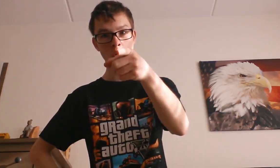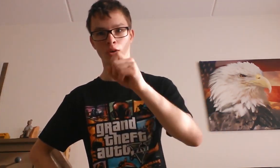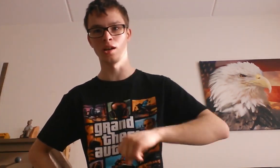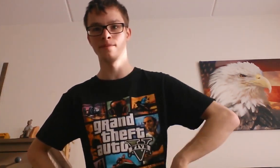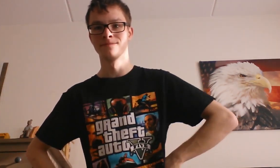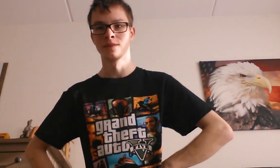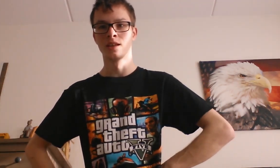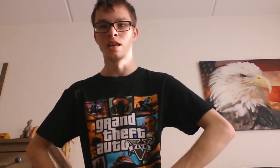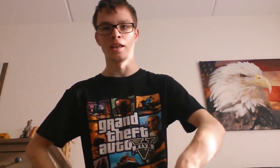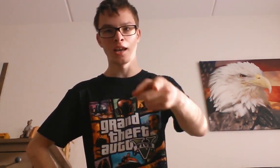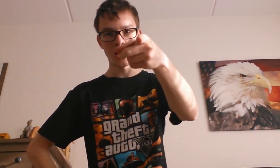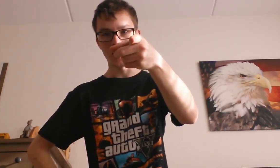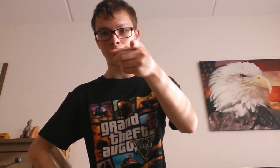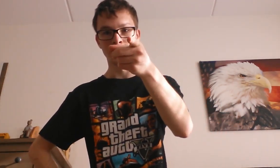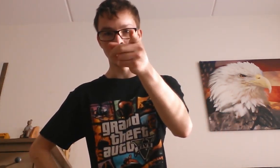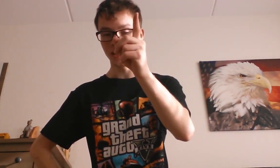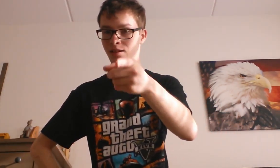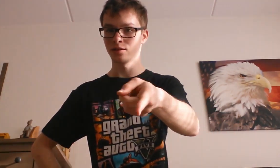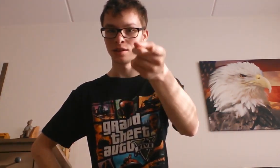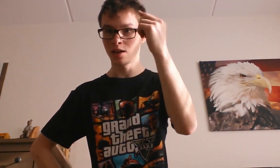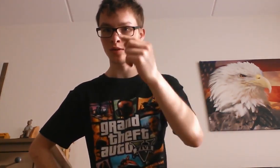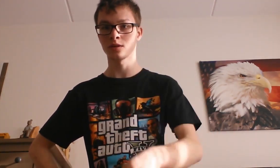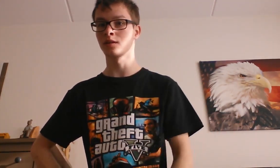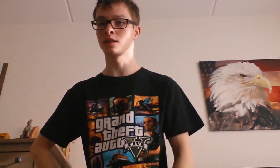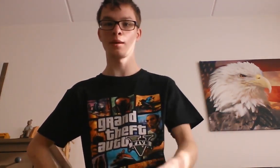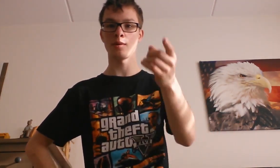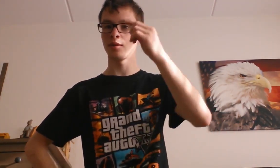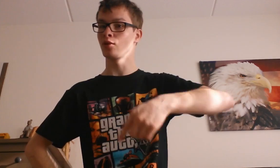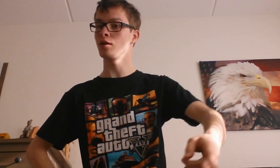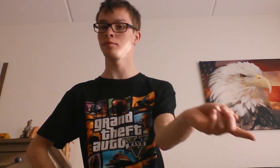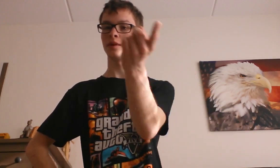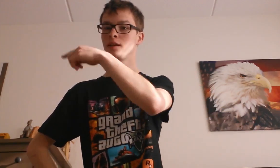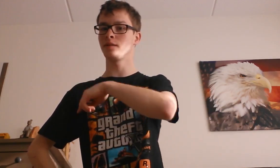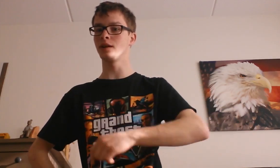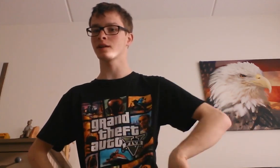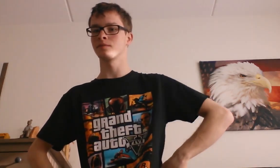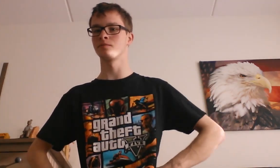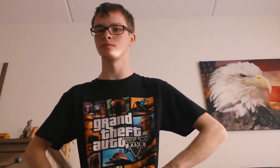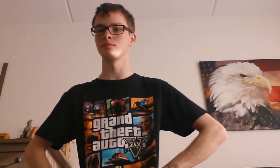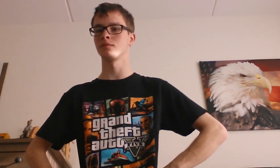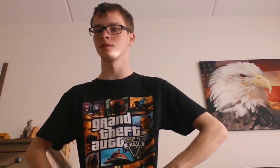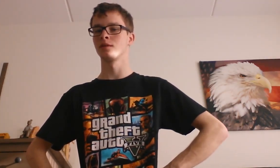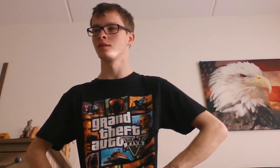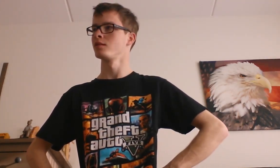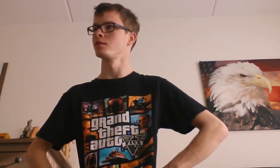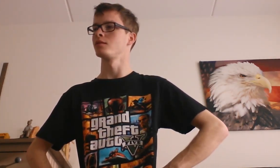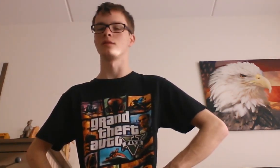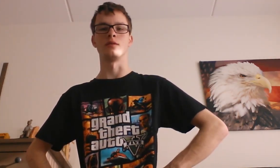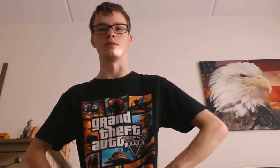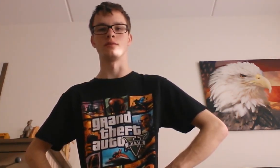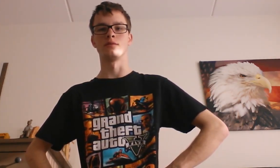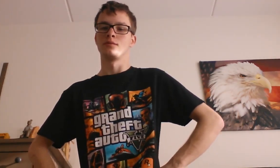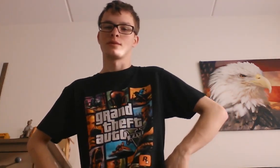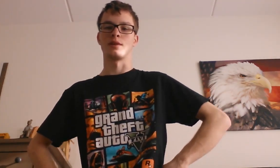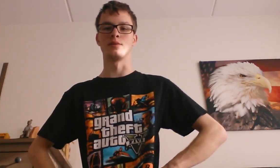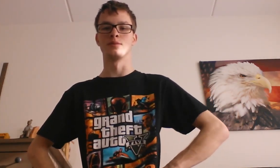ook he. Ja, ja. Nee. Jij ook. De cameraman. Hup. Aan de werk. Eh. Oké.